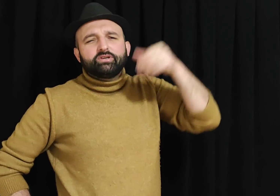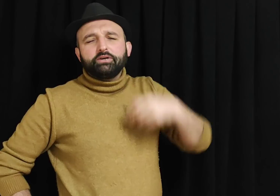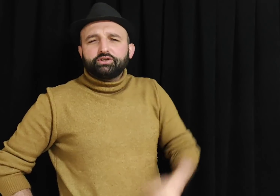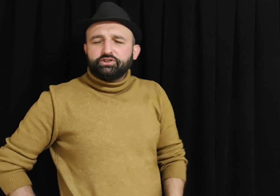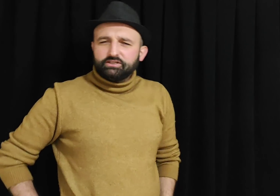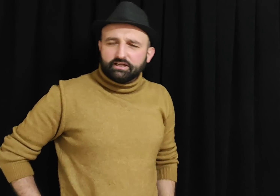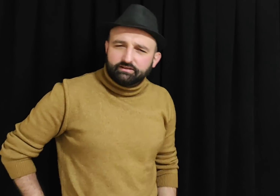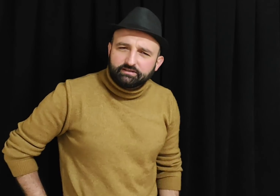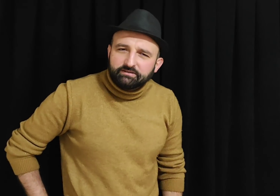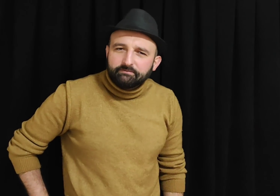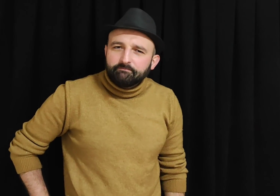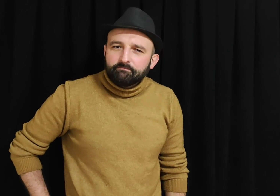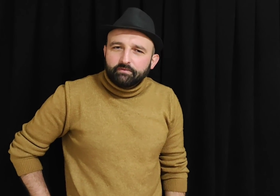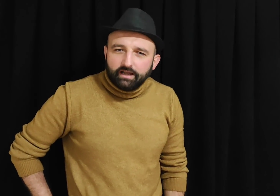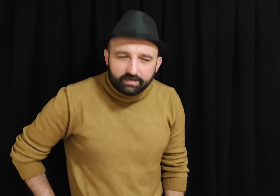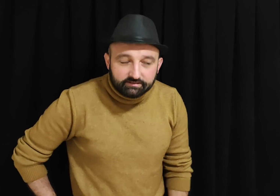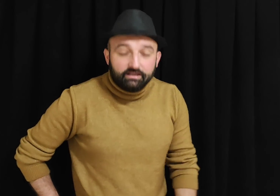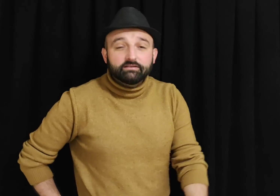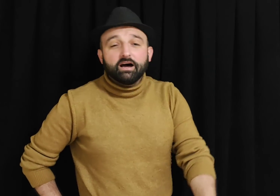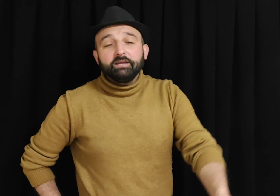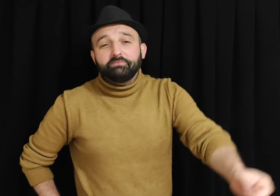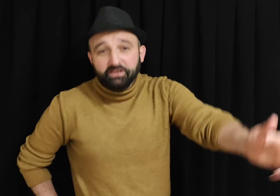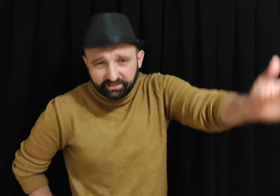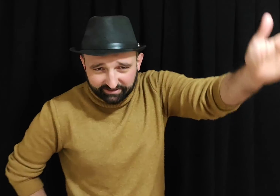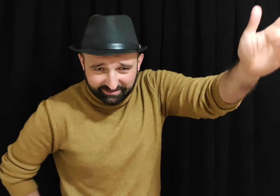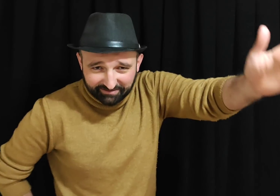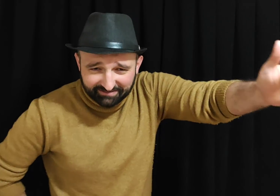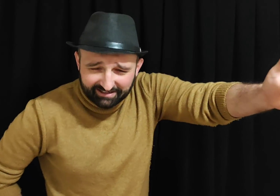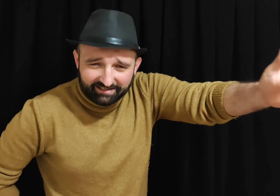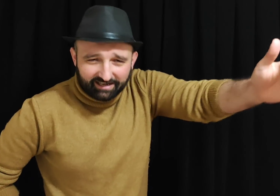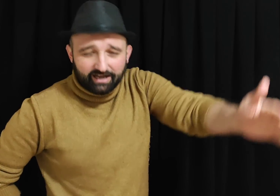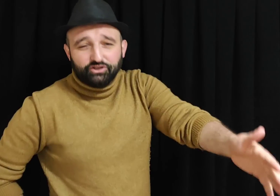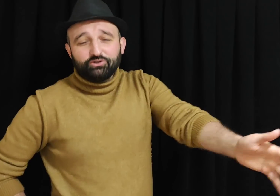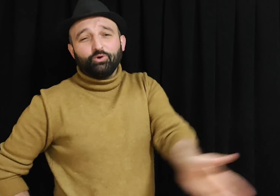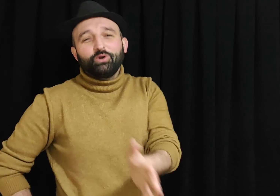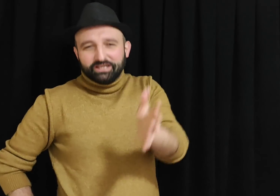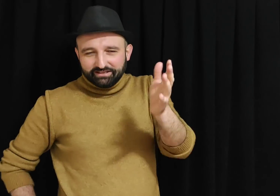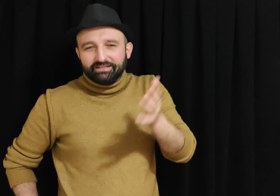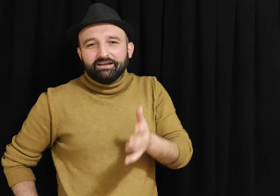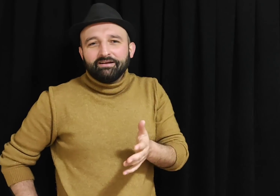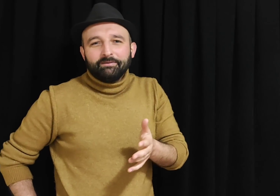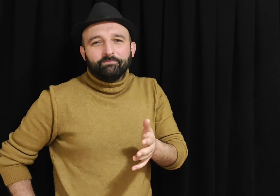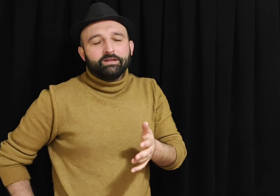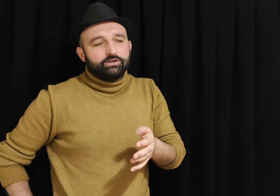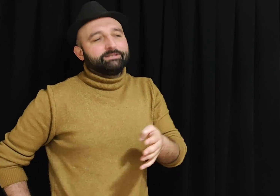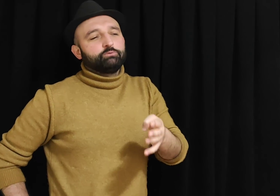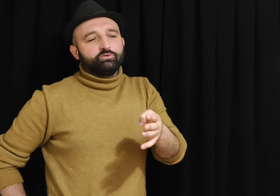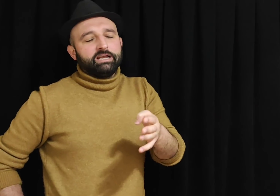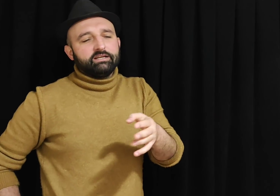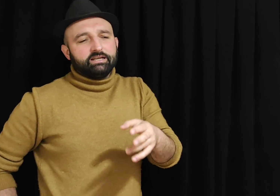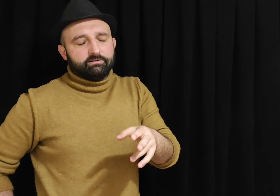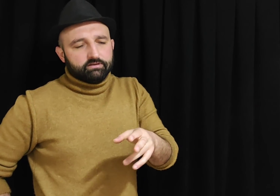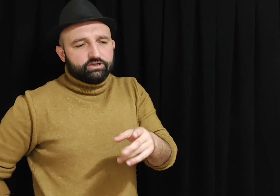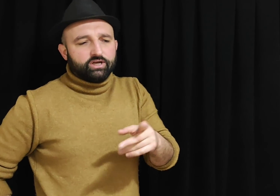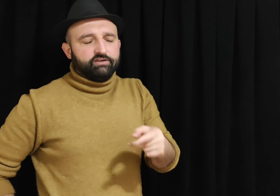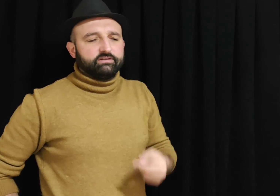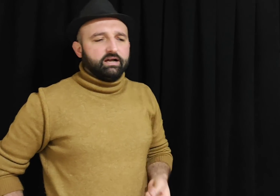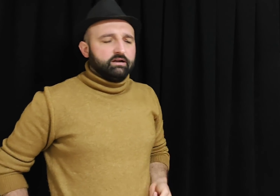Kaşıkçı'yı sattık. En azından Rahip dili gitti. Kaşıkçı öyle gitti de. Şimdi bununla ilgili geçen hafta